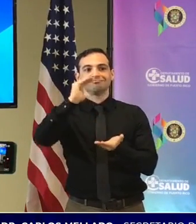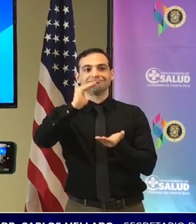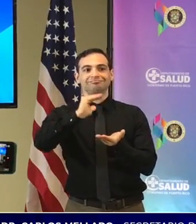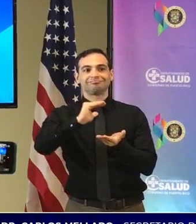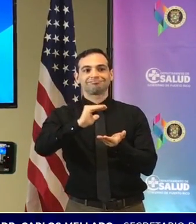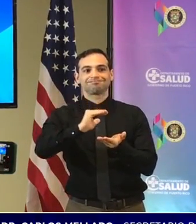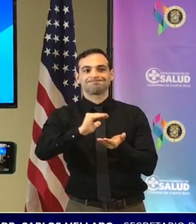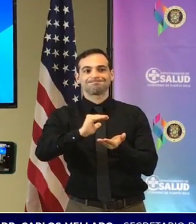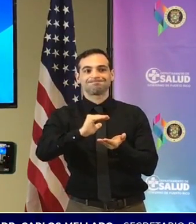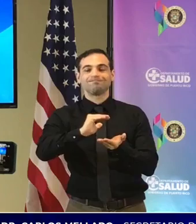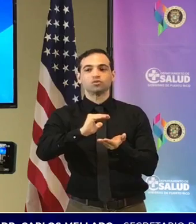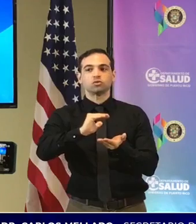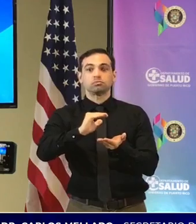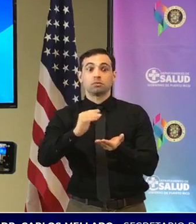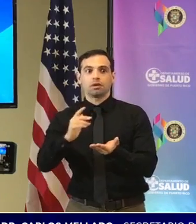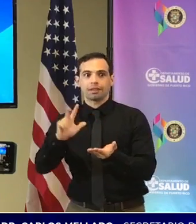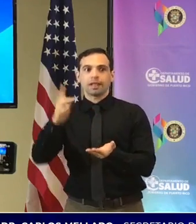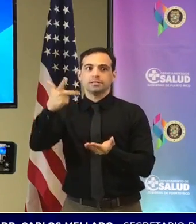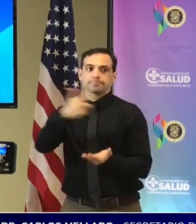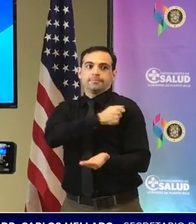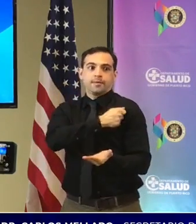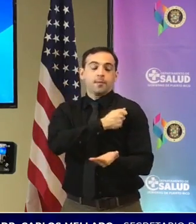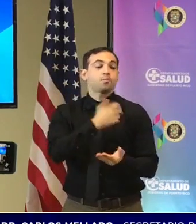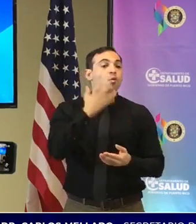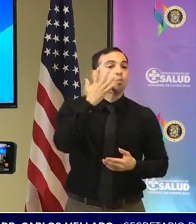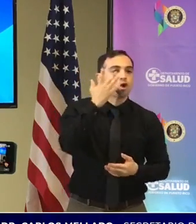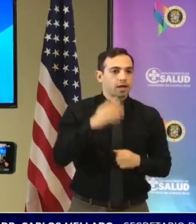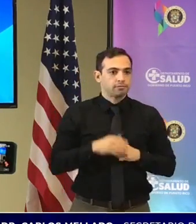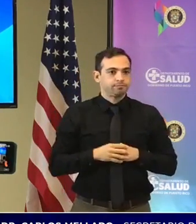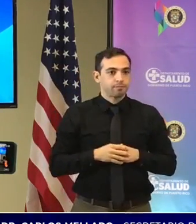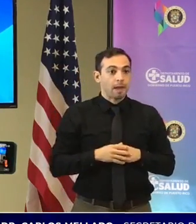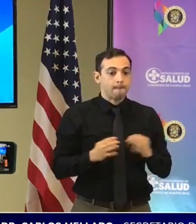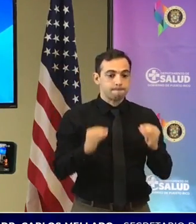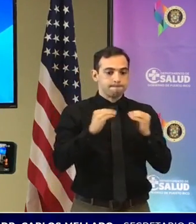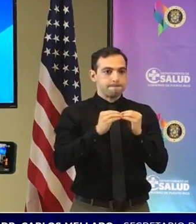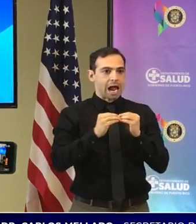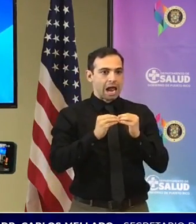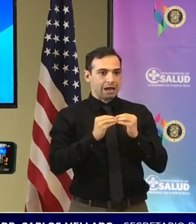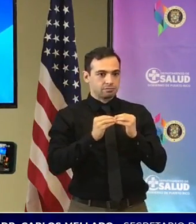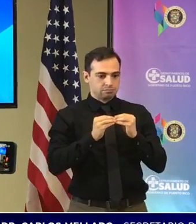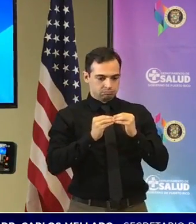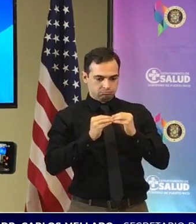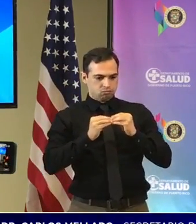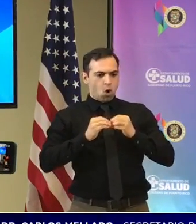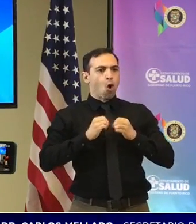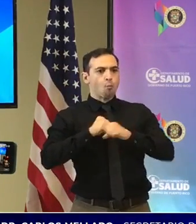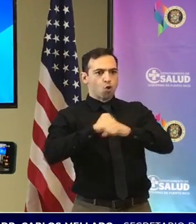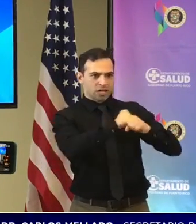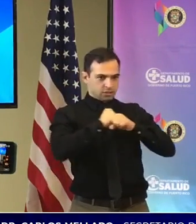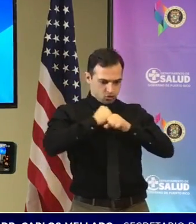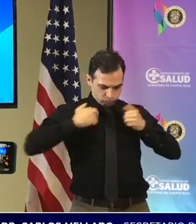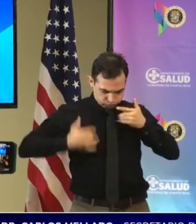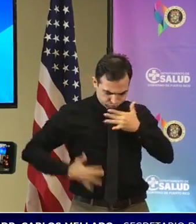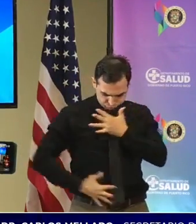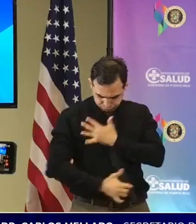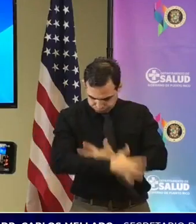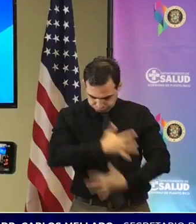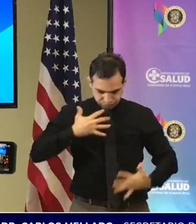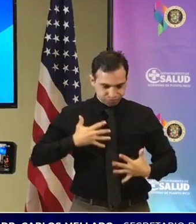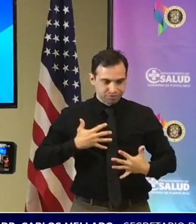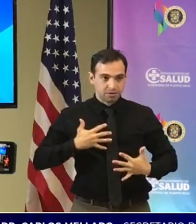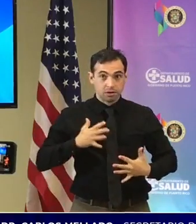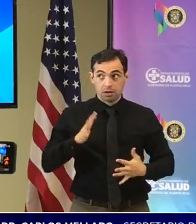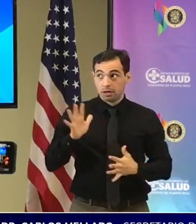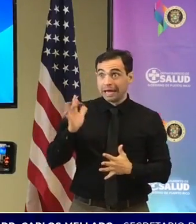inmediatamente ¿por qué? porque mientras más anticuerpos tú tengas mejor respuesta vas a tener ante esta nueva variante